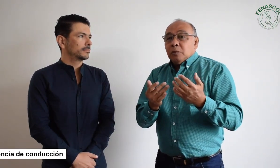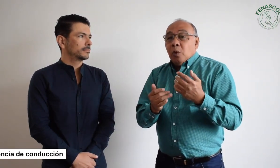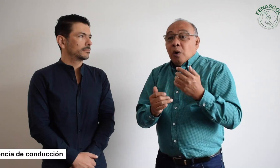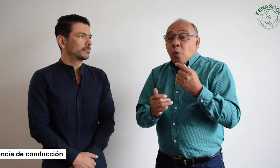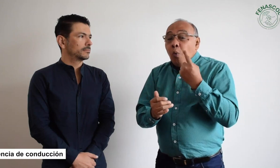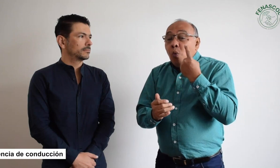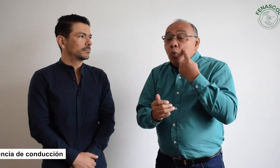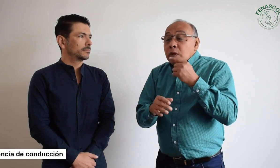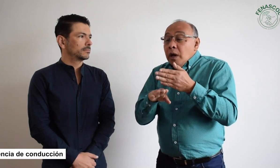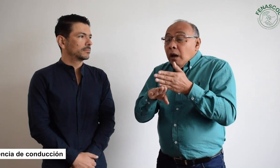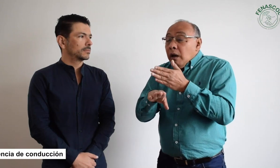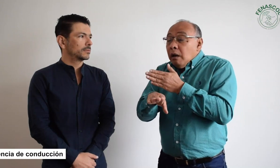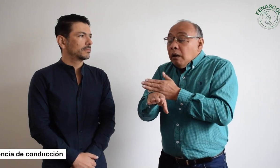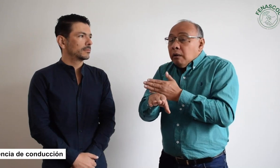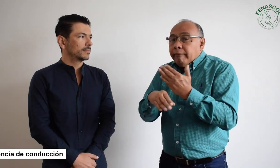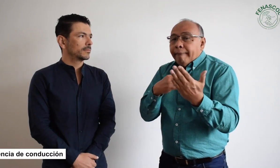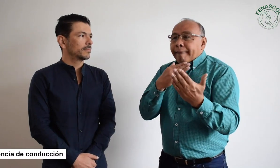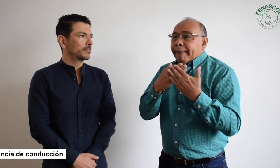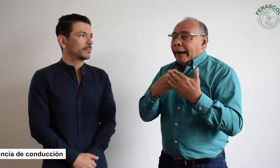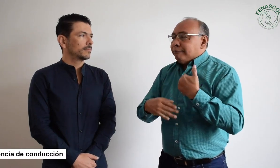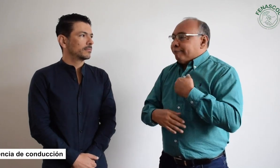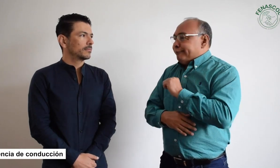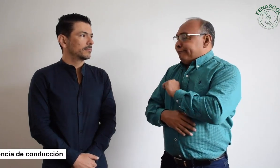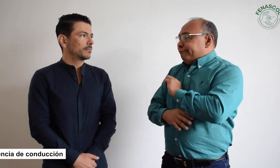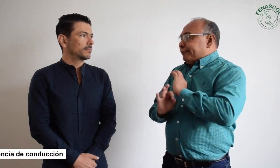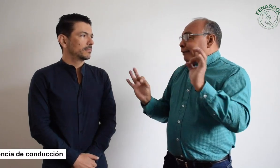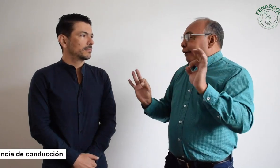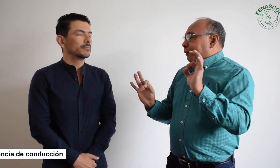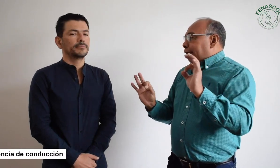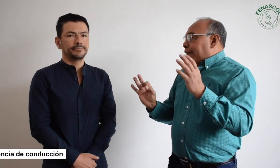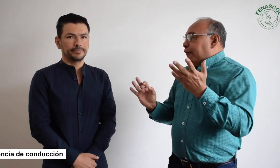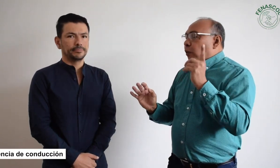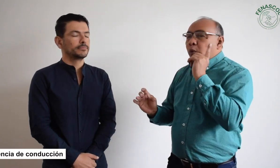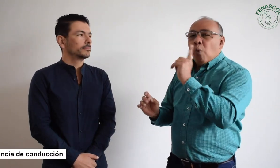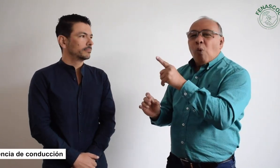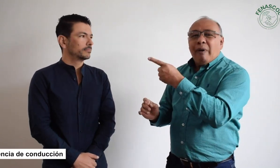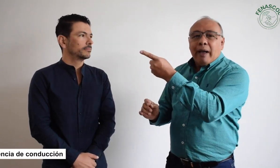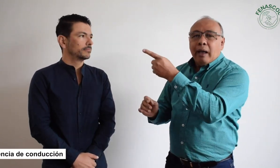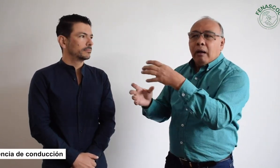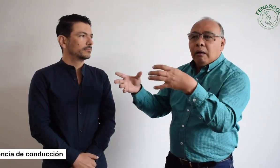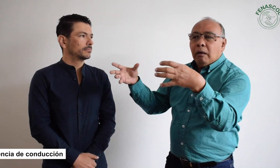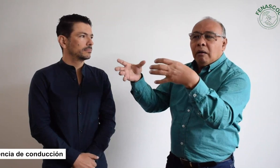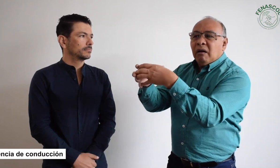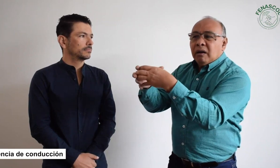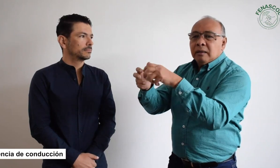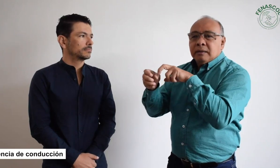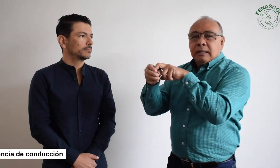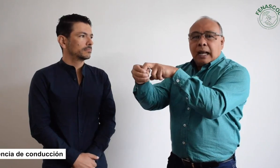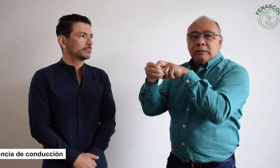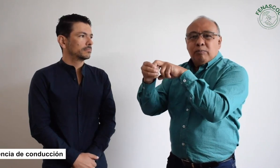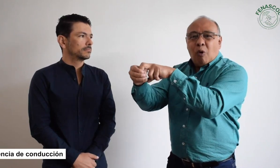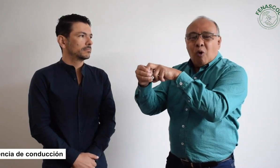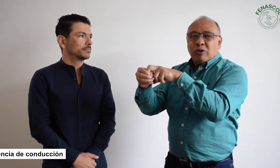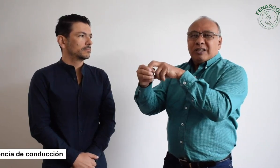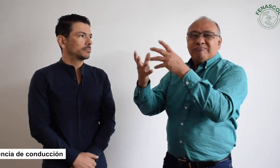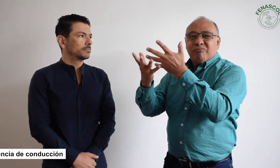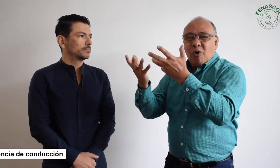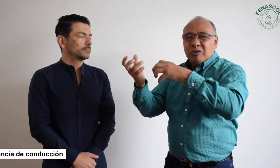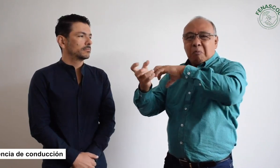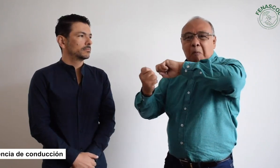espera emocionados de tener la reunión. Y nos avisaron un día anterior que se cancelaba. Y esto porque allí desde transporte y